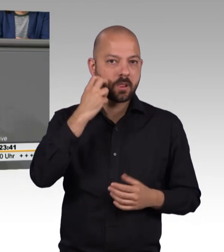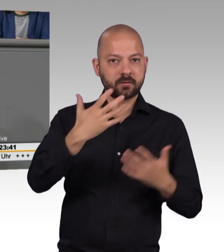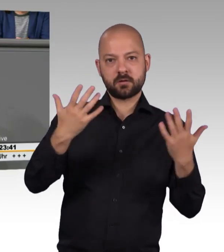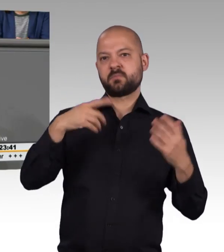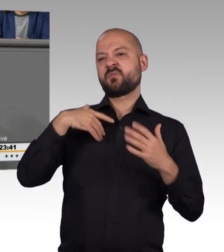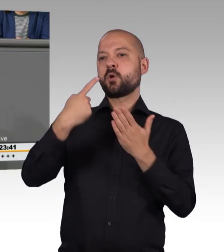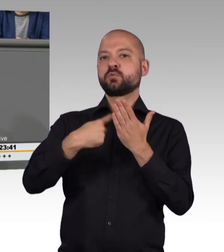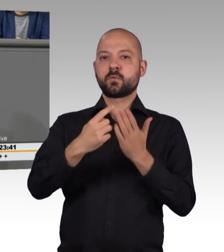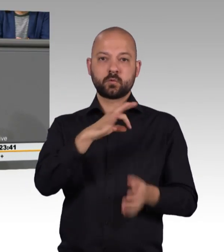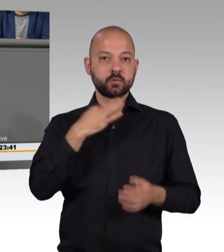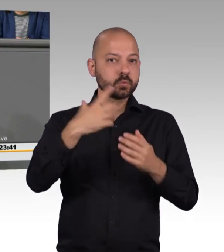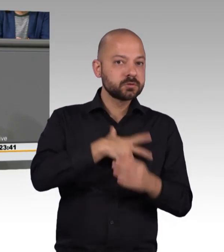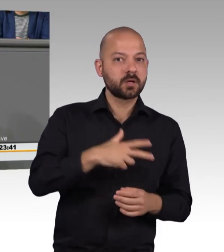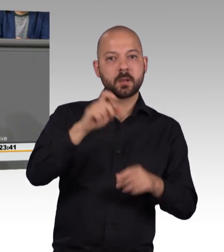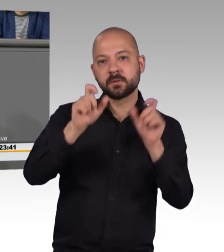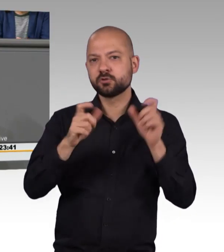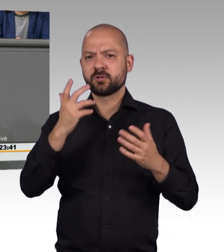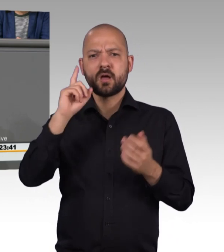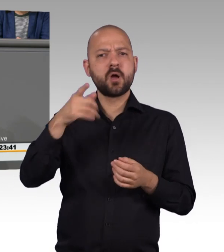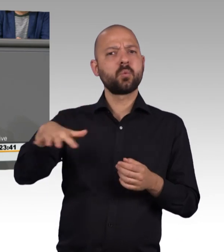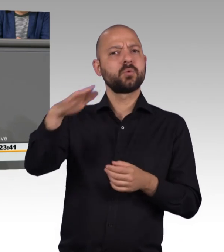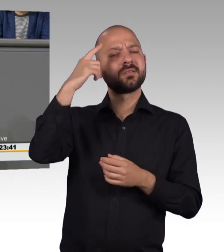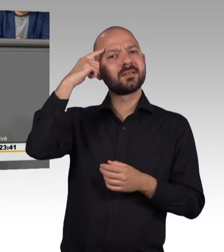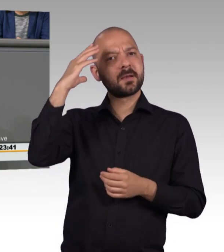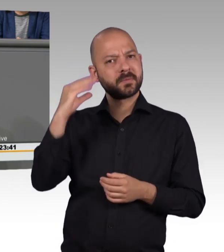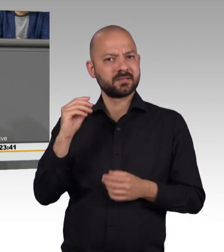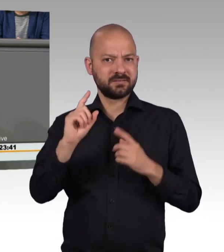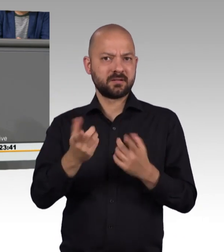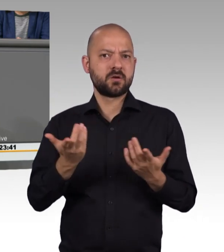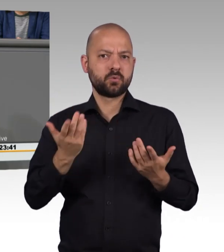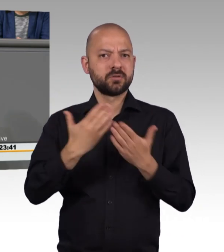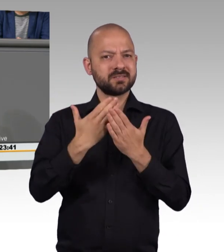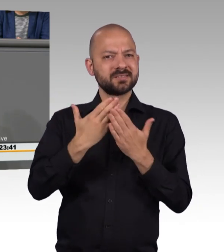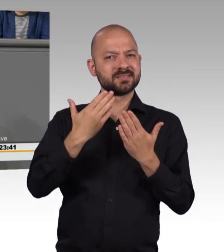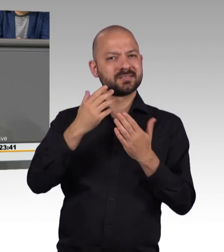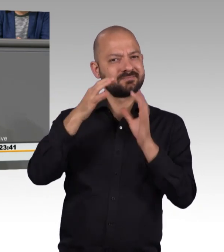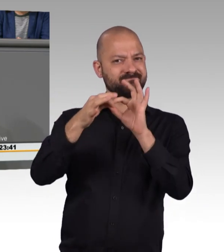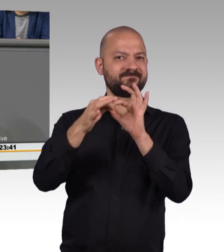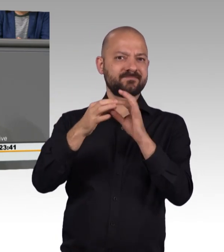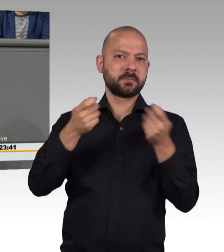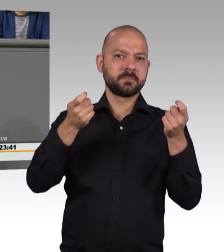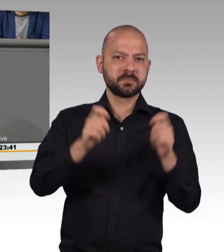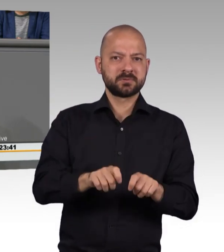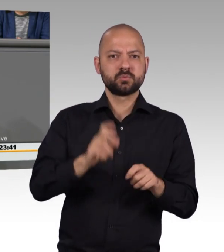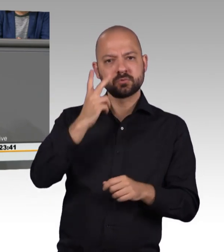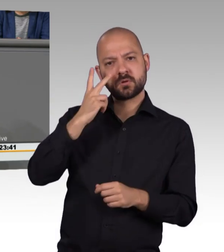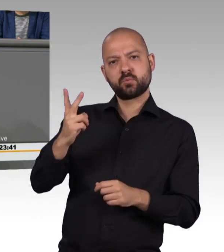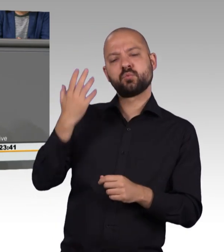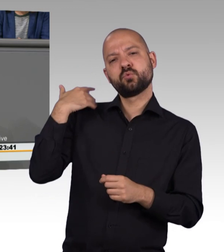Volkskrankheit Demenz. Vor diesem Hintergrund ist der Beschluss des Bundesverfassungsgerichts vom 29. Januar auch zu sehen.